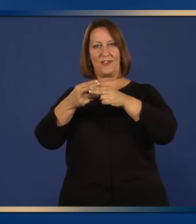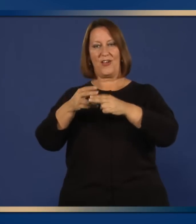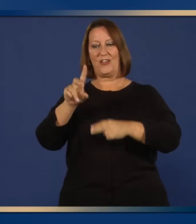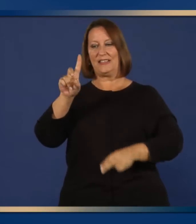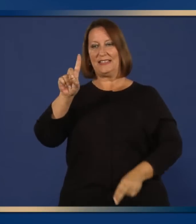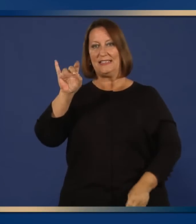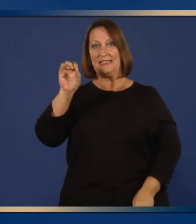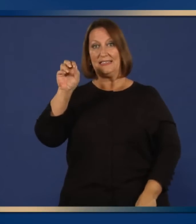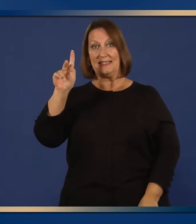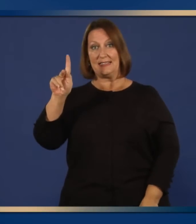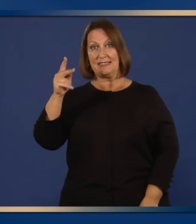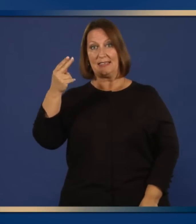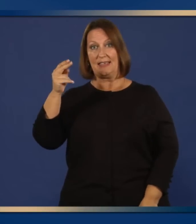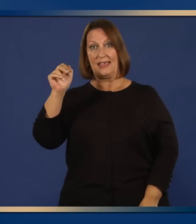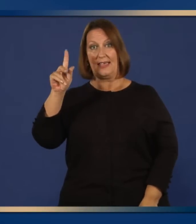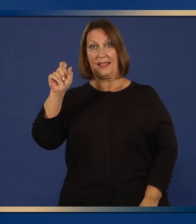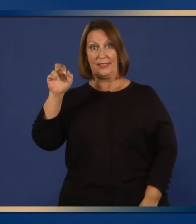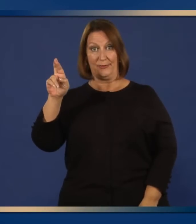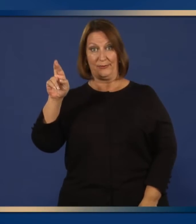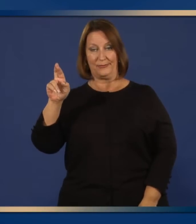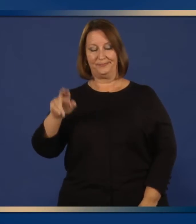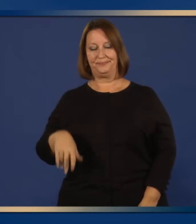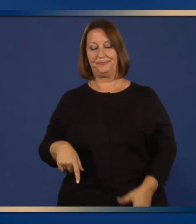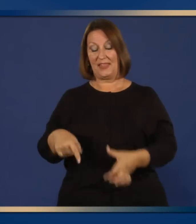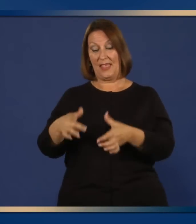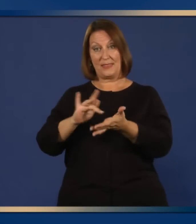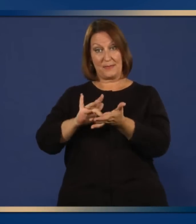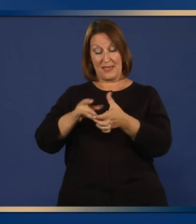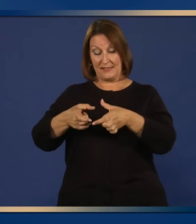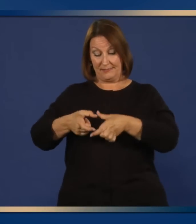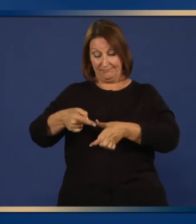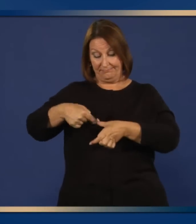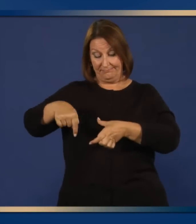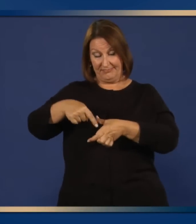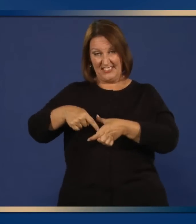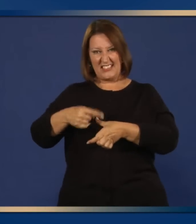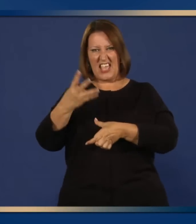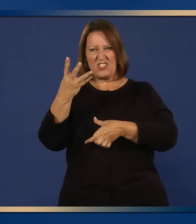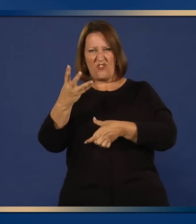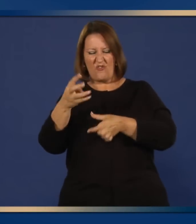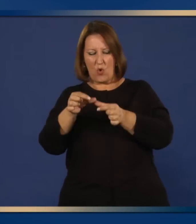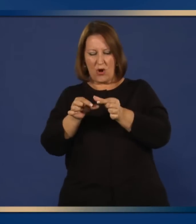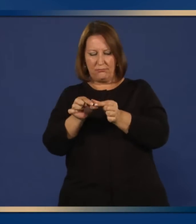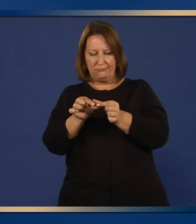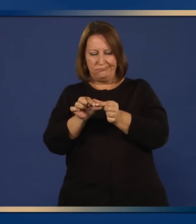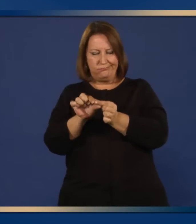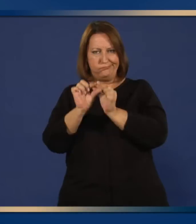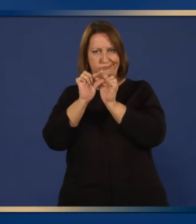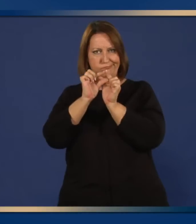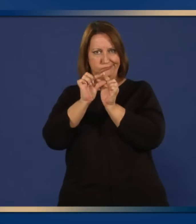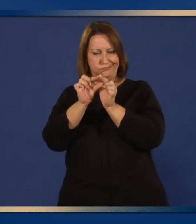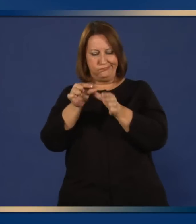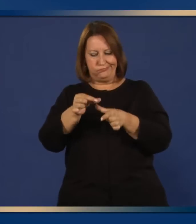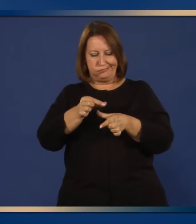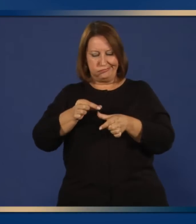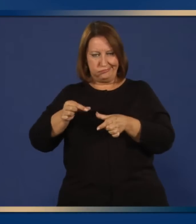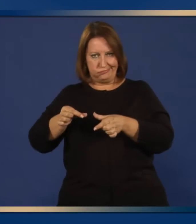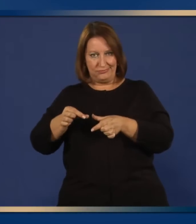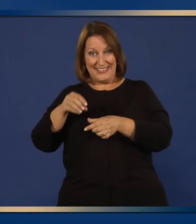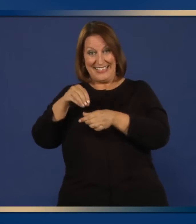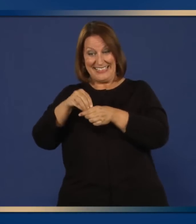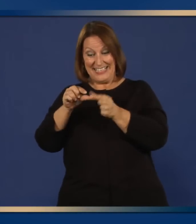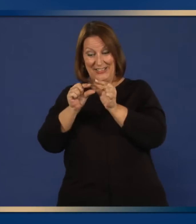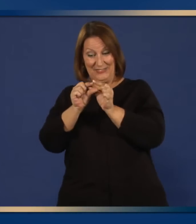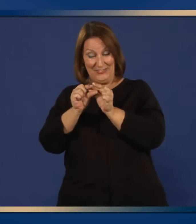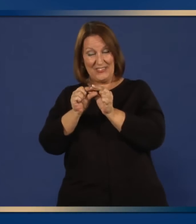rotadisc contiene 4 ampollas. Cada ampolla contiene 5 miligramos de fármaco